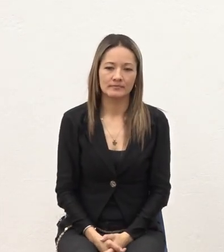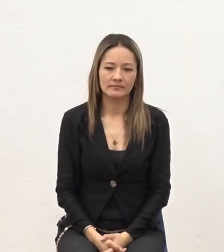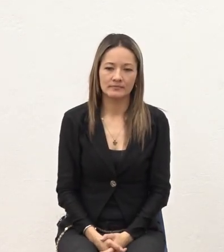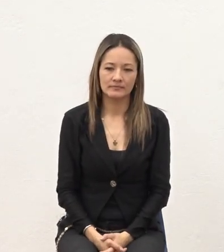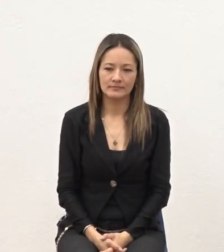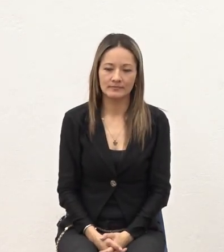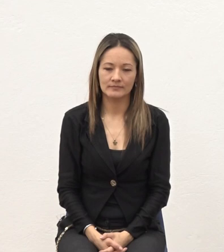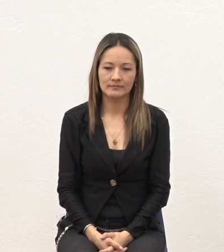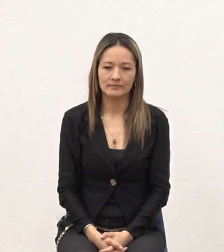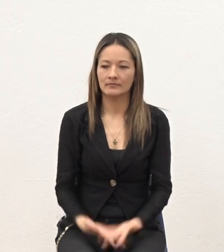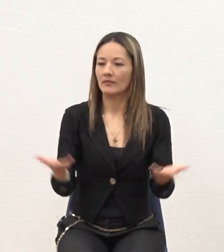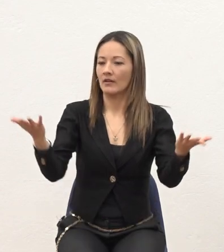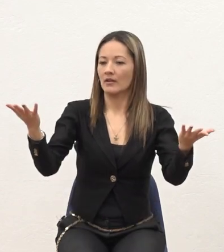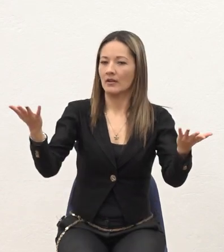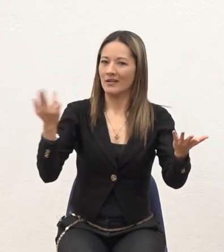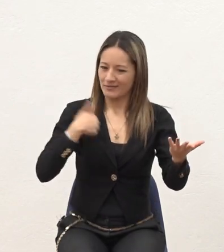Oye y nos seguimos resistiendo ¿No?